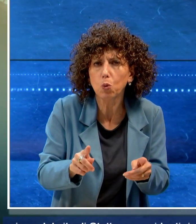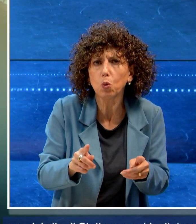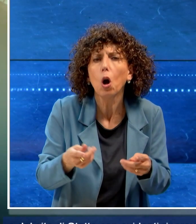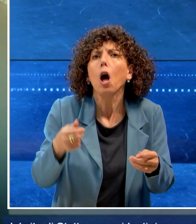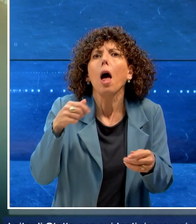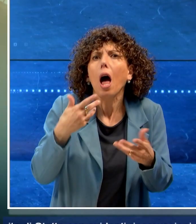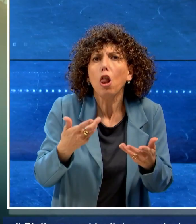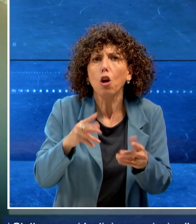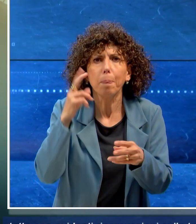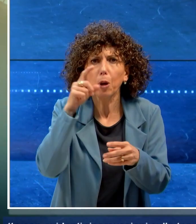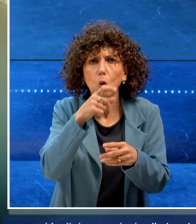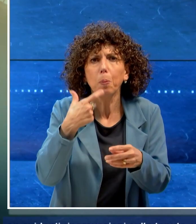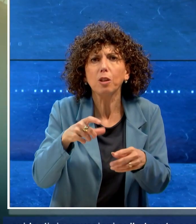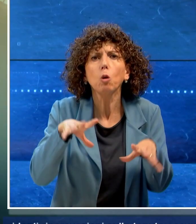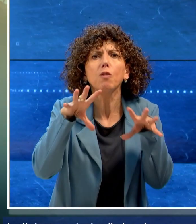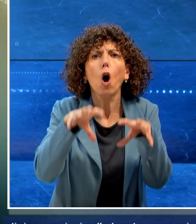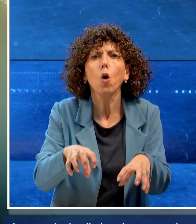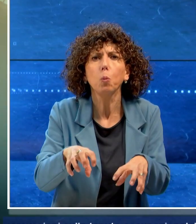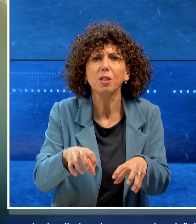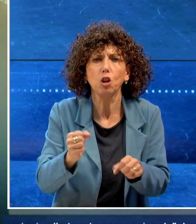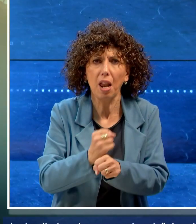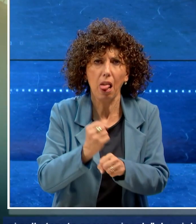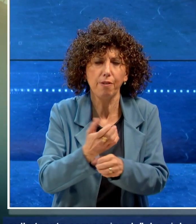ripercussioni sulla tenuta occupazionale.